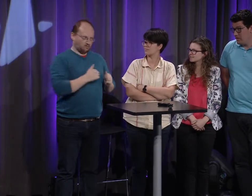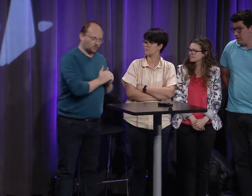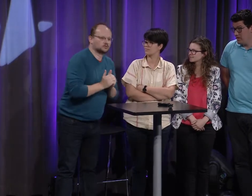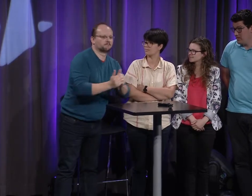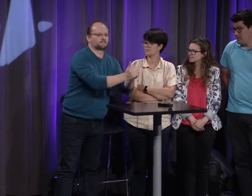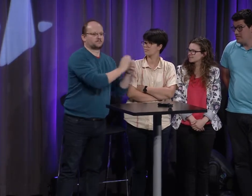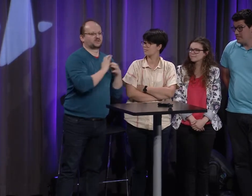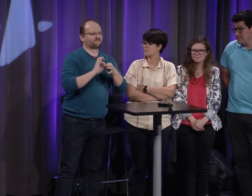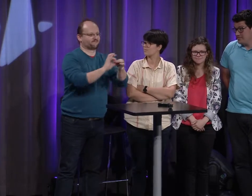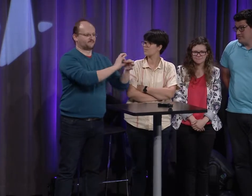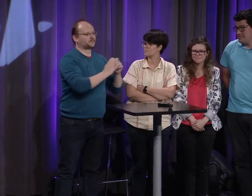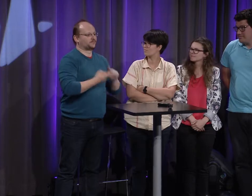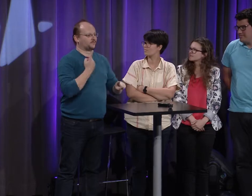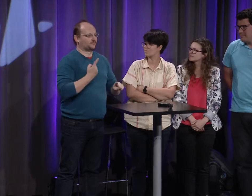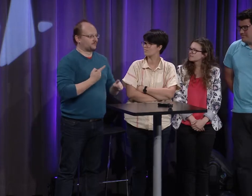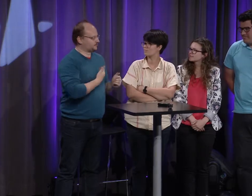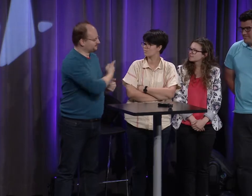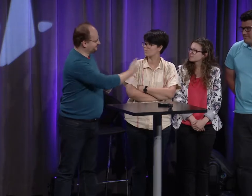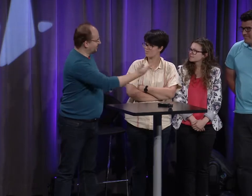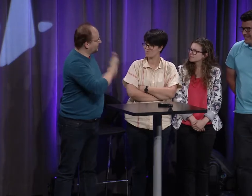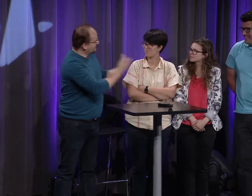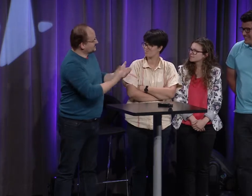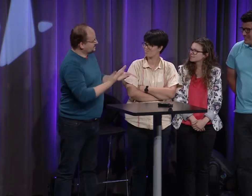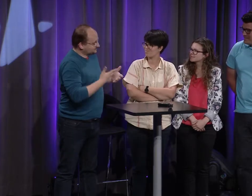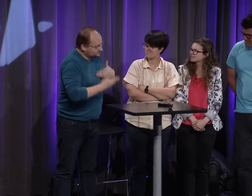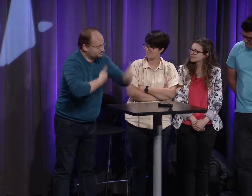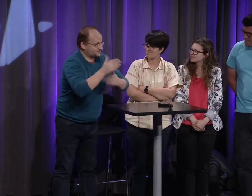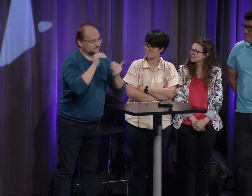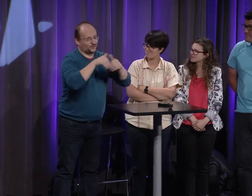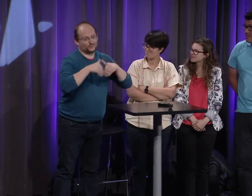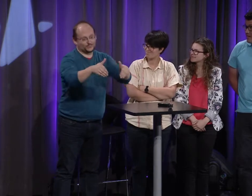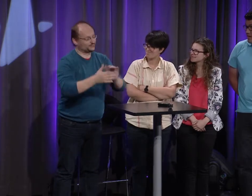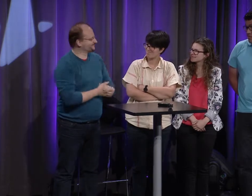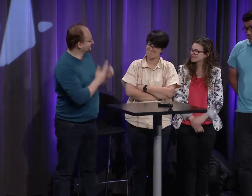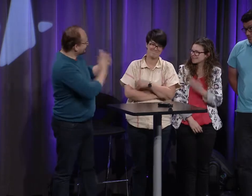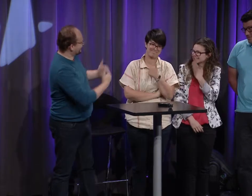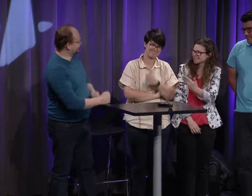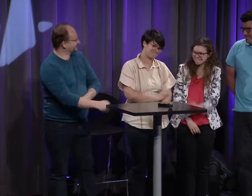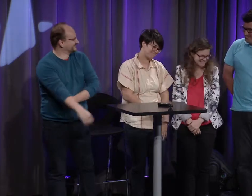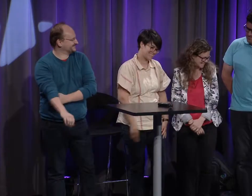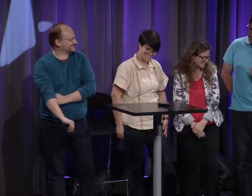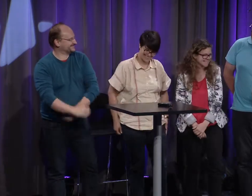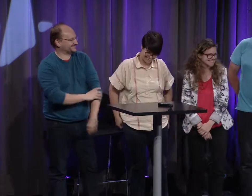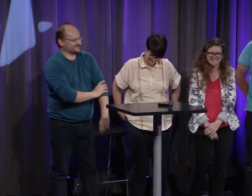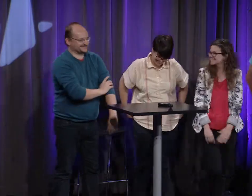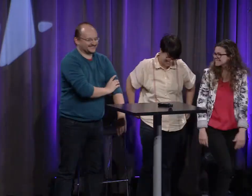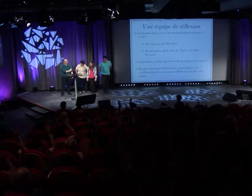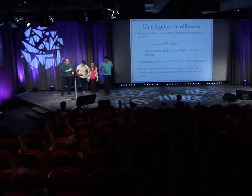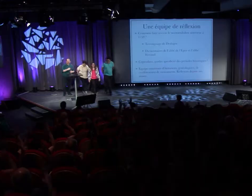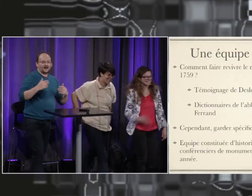n absolument pas possible de travailler vous voyez bien qu'on n'est pas le seul détenteur du savoir et je tenais à ce que mes collègues de travail enfin ma famille